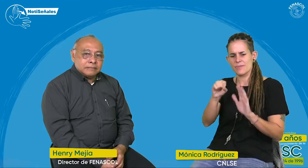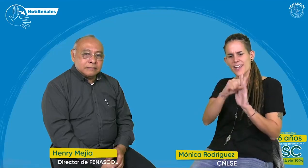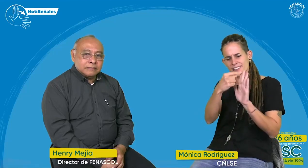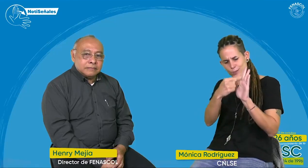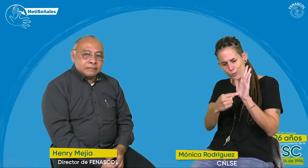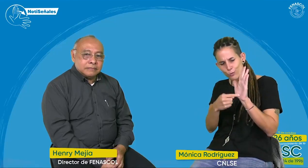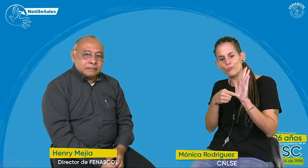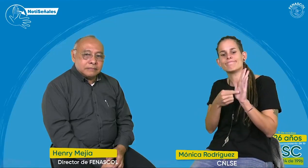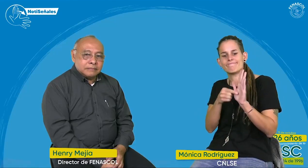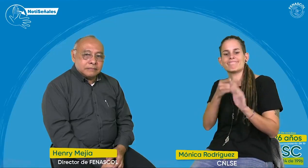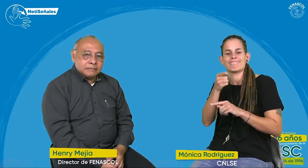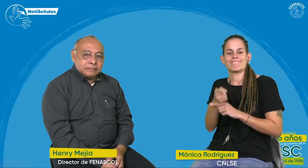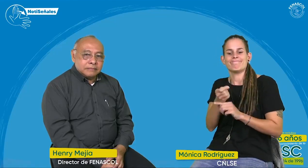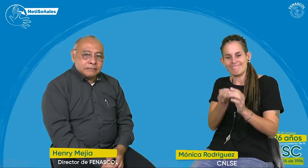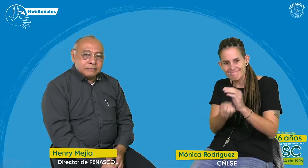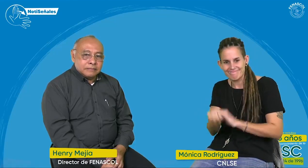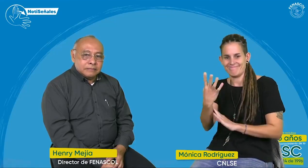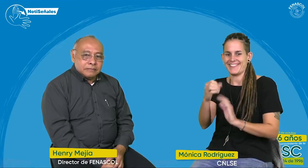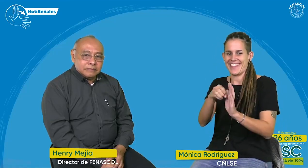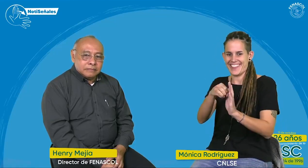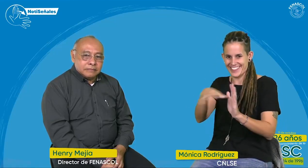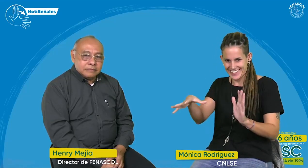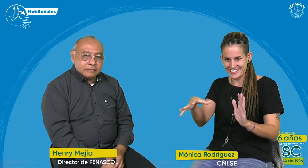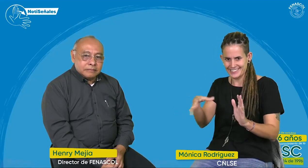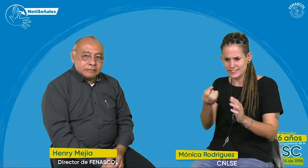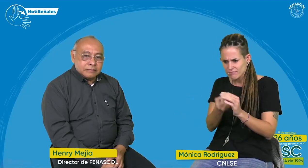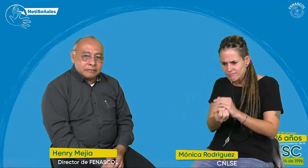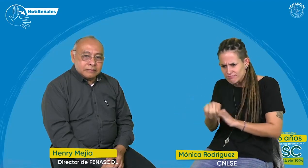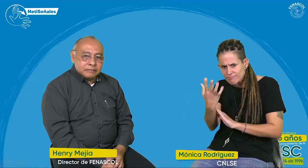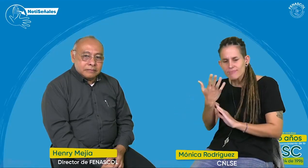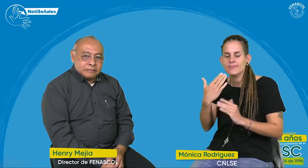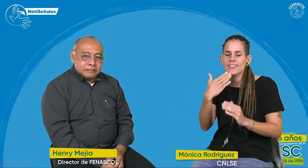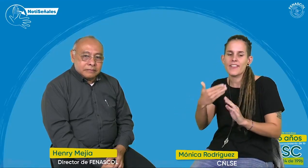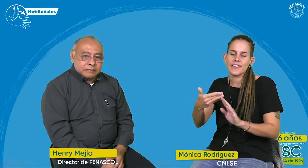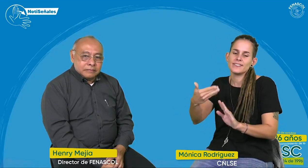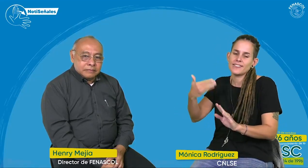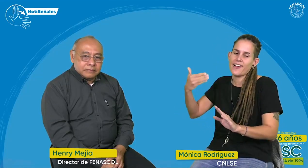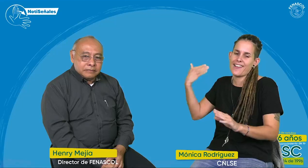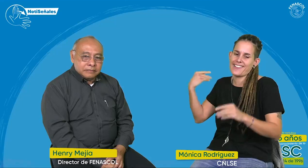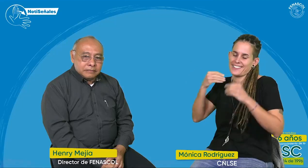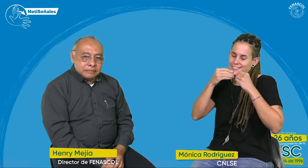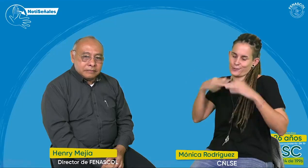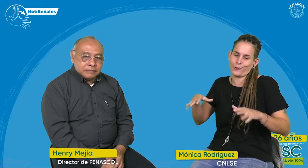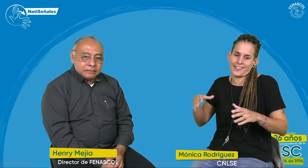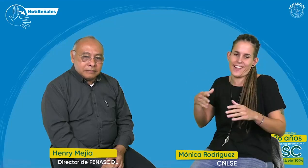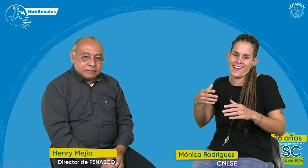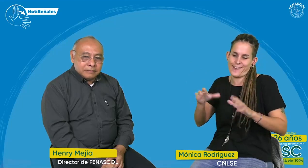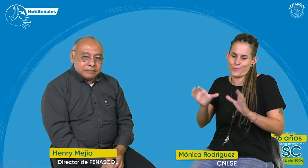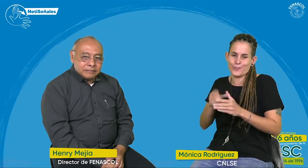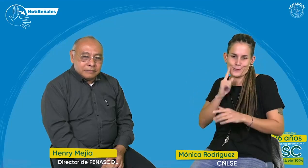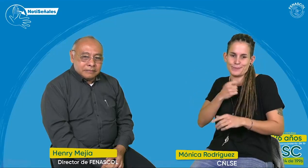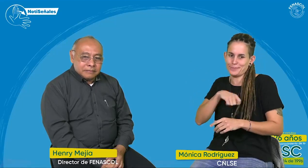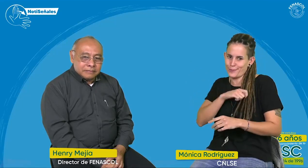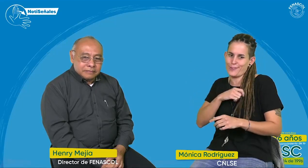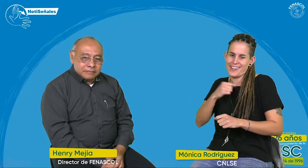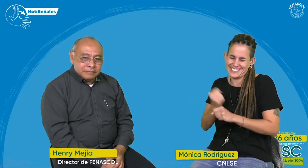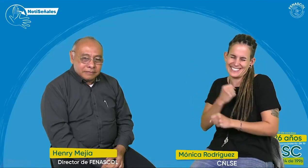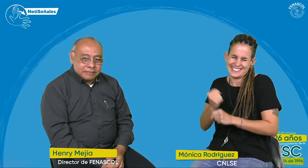signos en España, la lengua de signos española y la lengua de signos catalana. En esta ley hay un artículo, el artículo 15, que nos constituye como